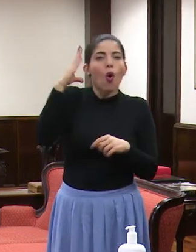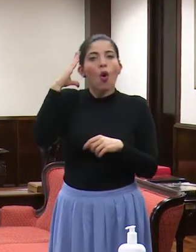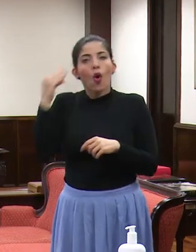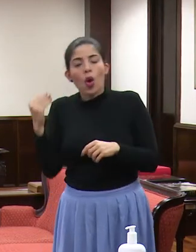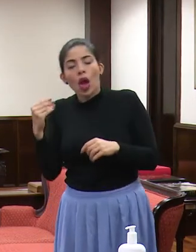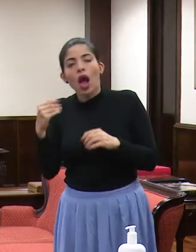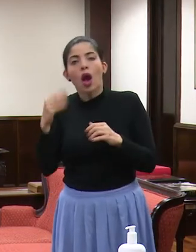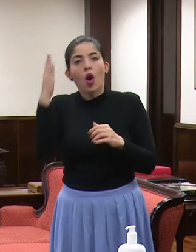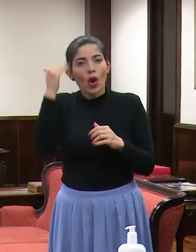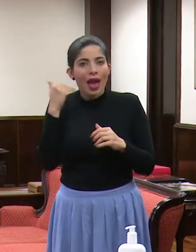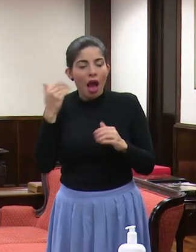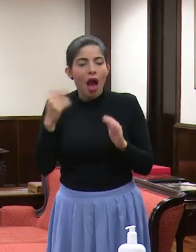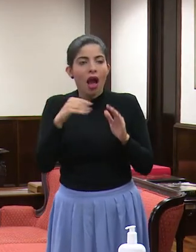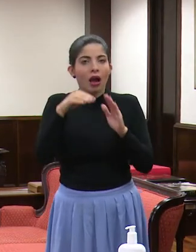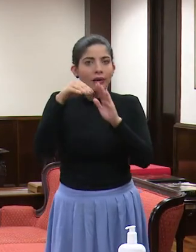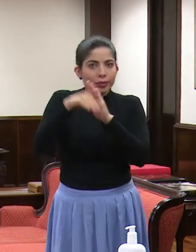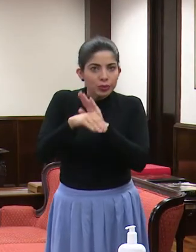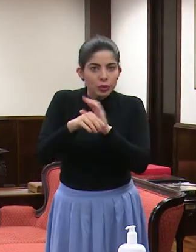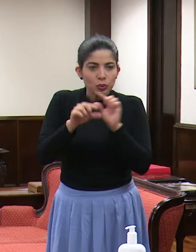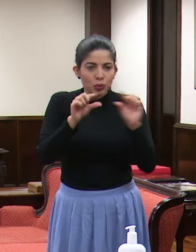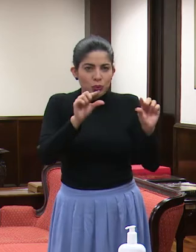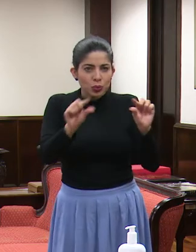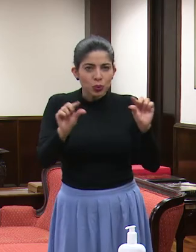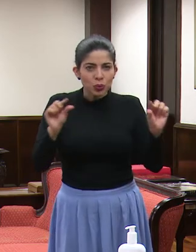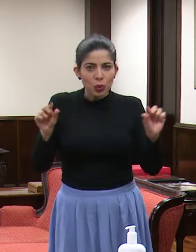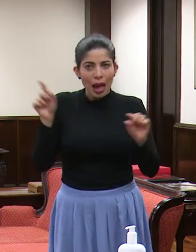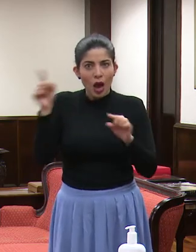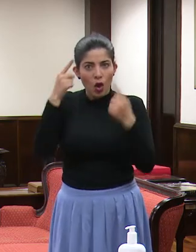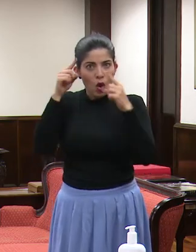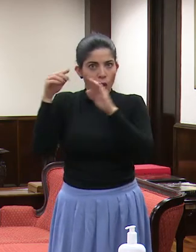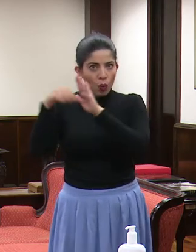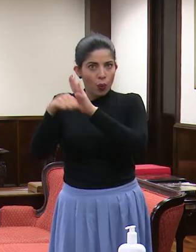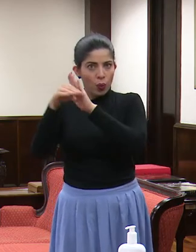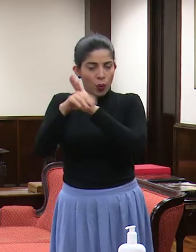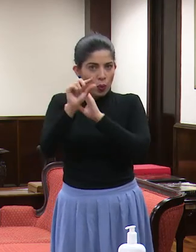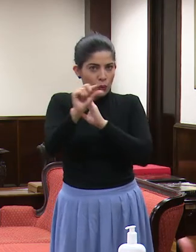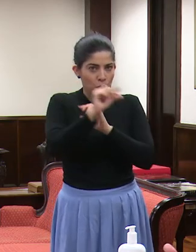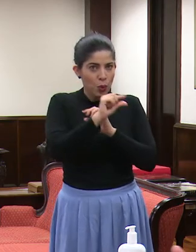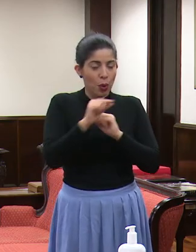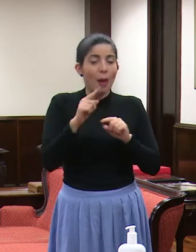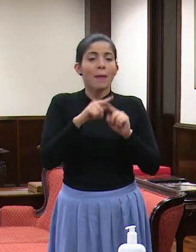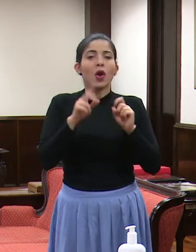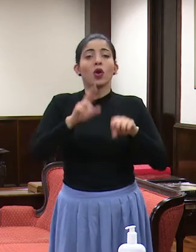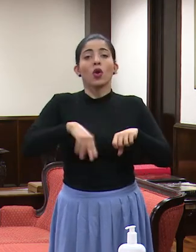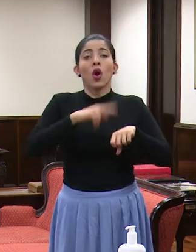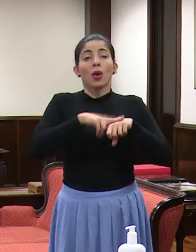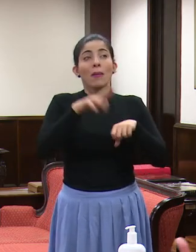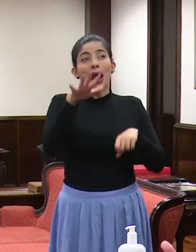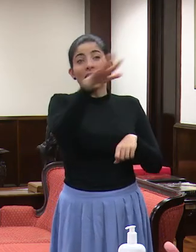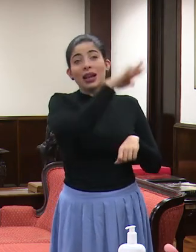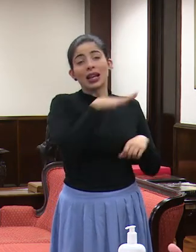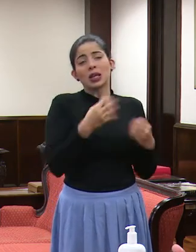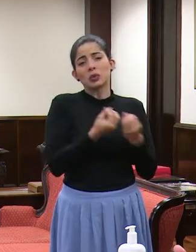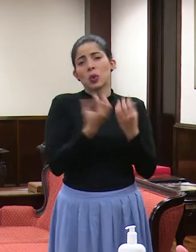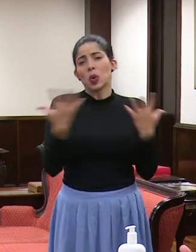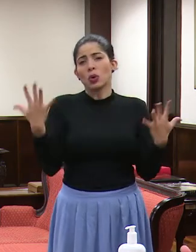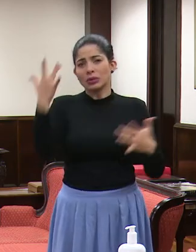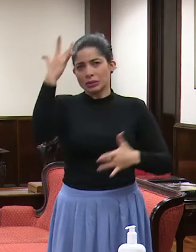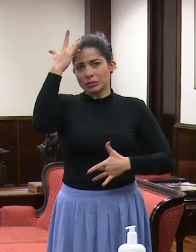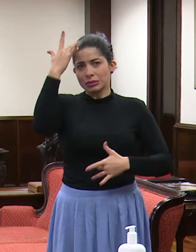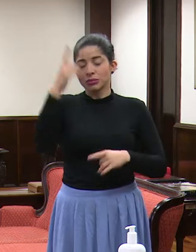Sur, pero lo normal es que haya muchos casos y es muy difícil